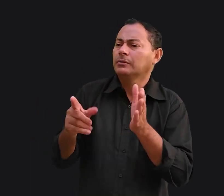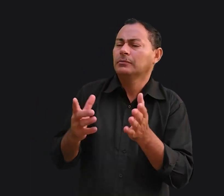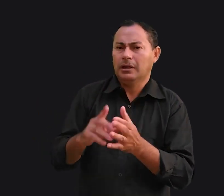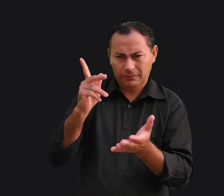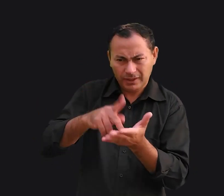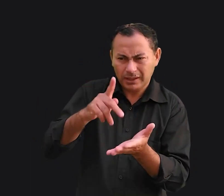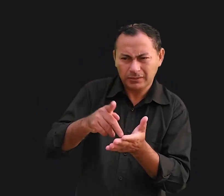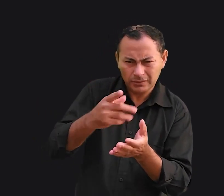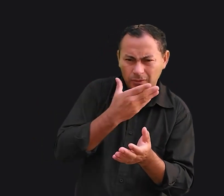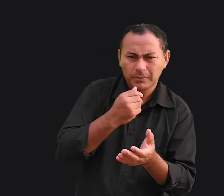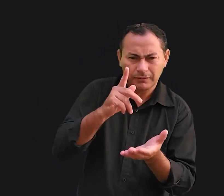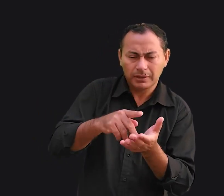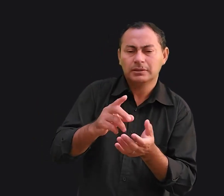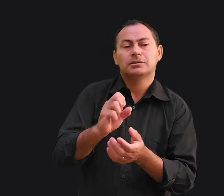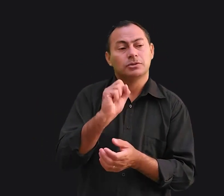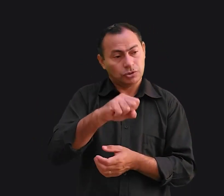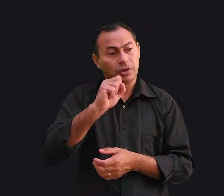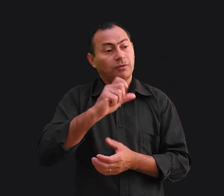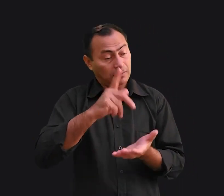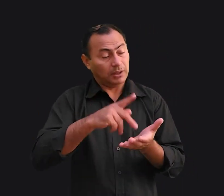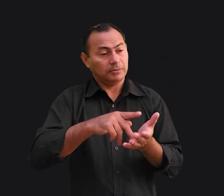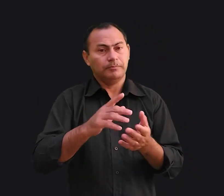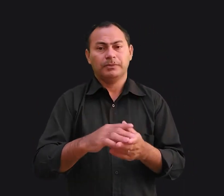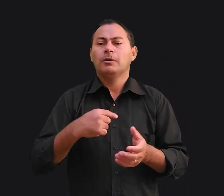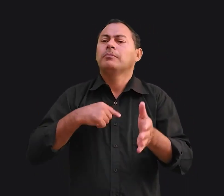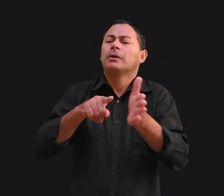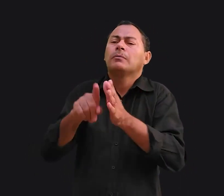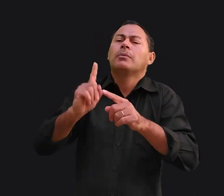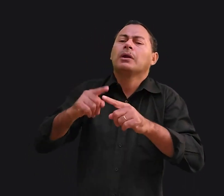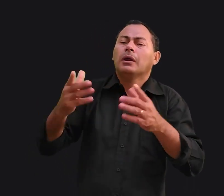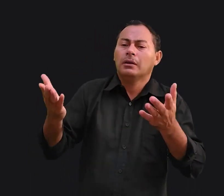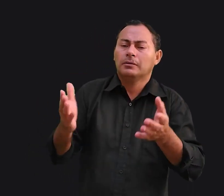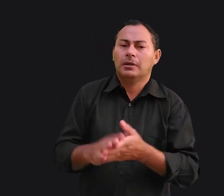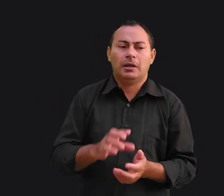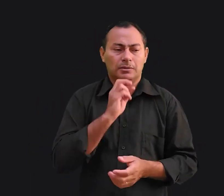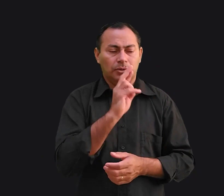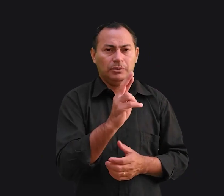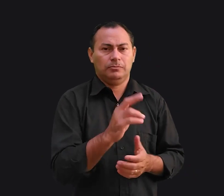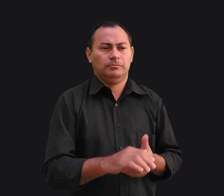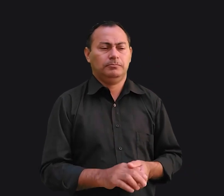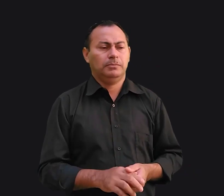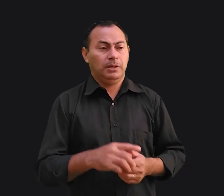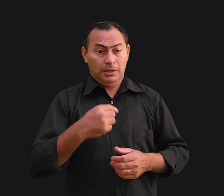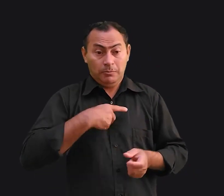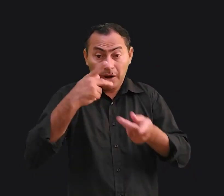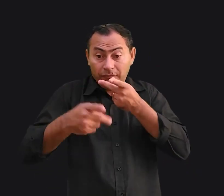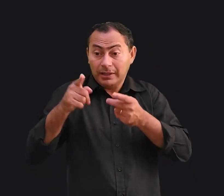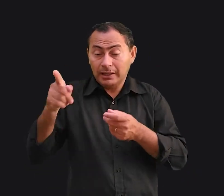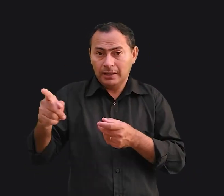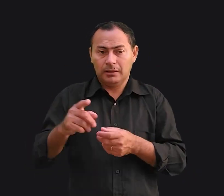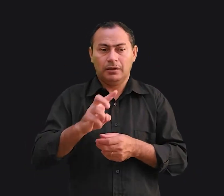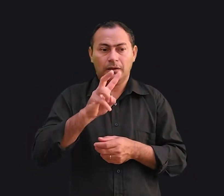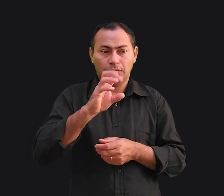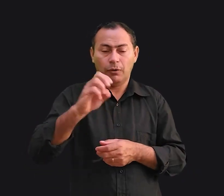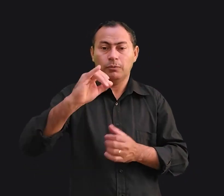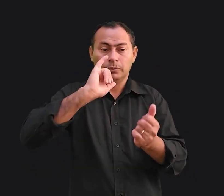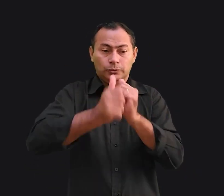é verdade? Ele disse, é. E eu perguntei, por quê? Ele respondeu, se eu disser para ela que vou para o jogo de